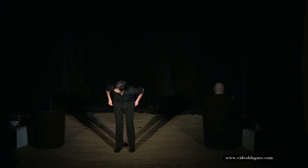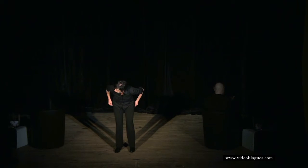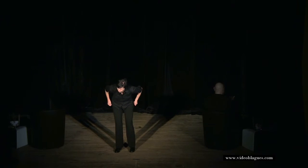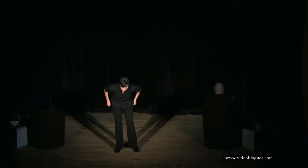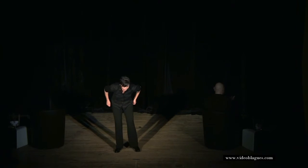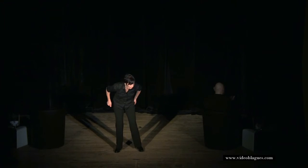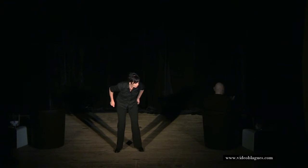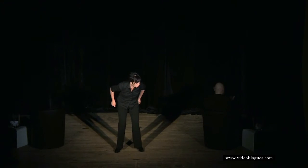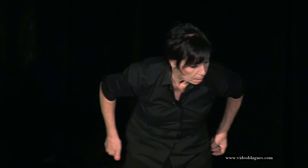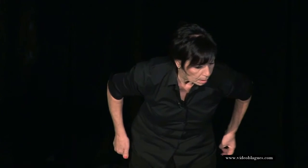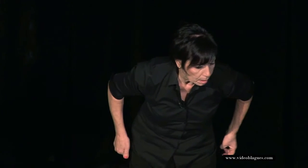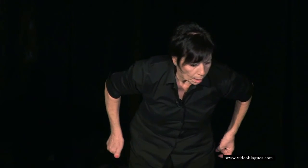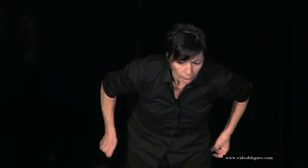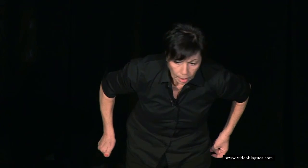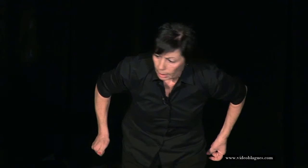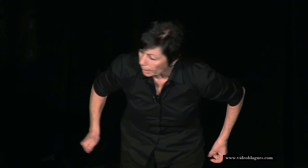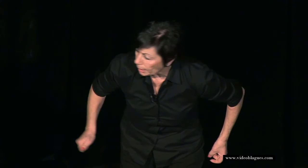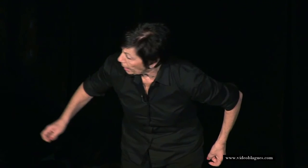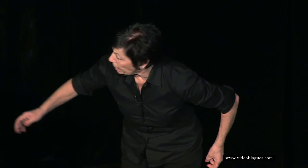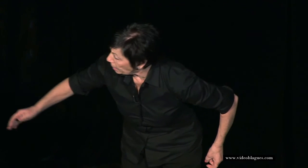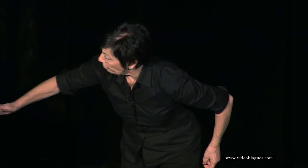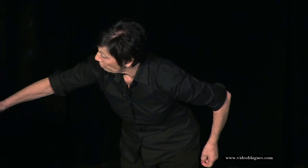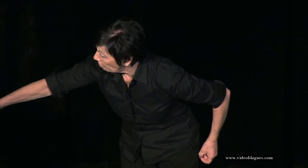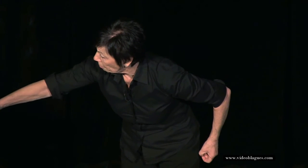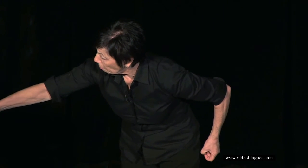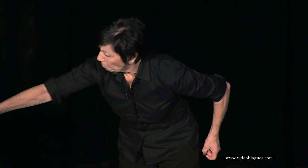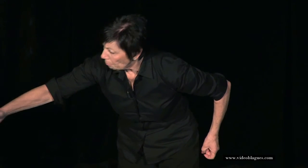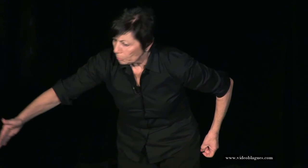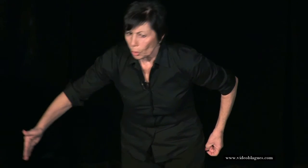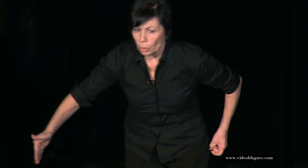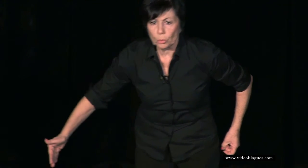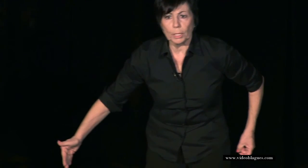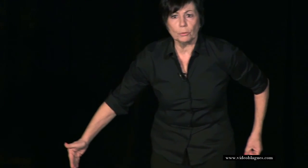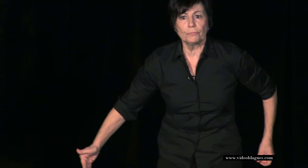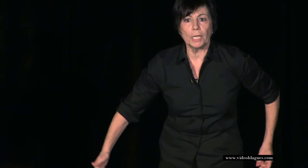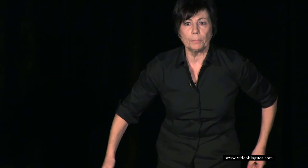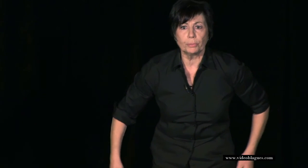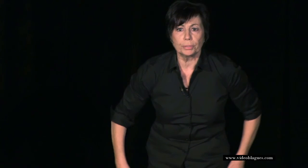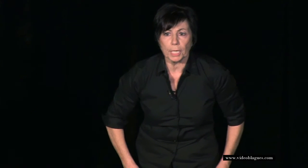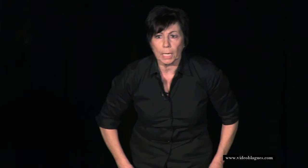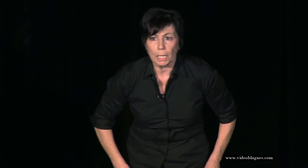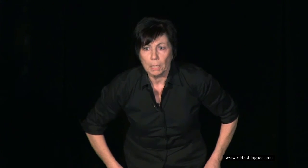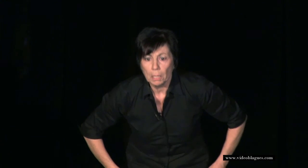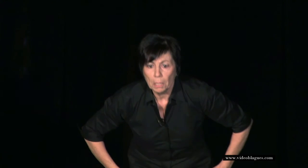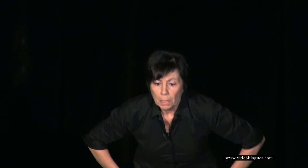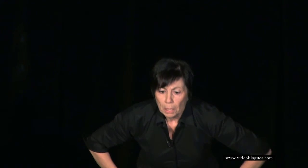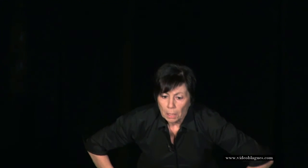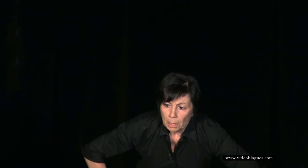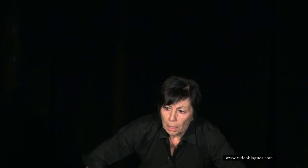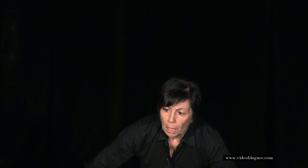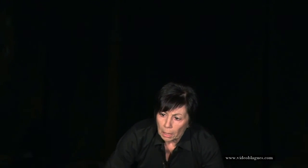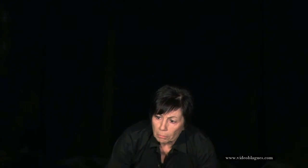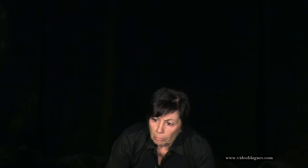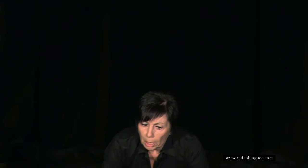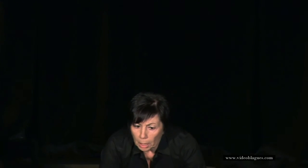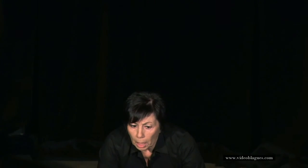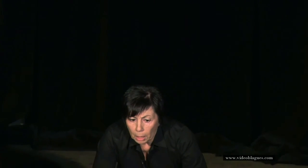et regarde, il arrive dans le coin d'où venaient les poussins, et là, il voit un gars